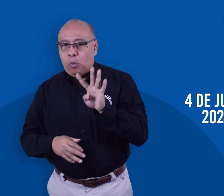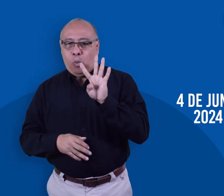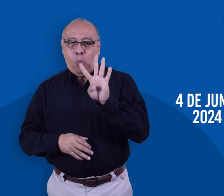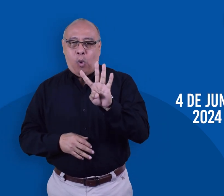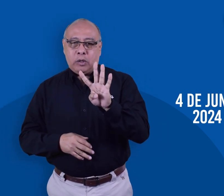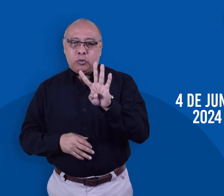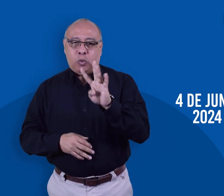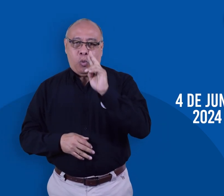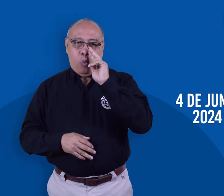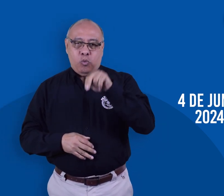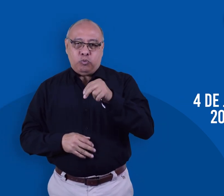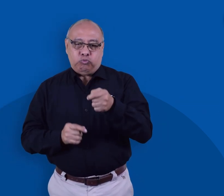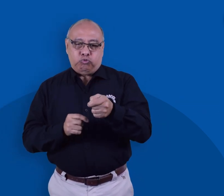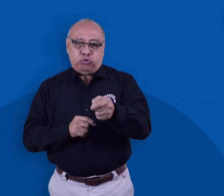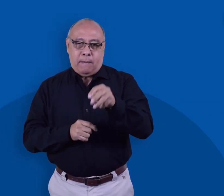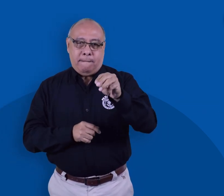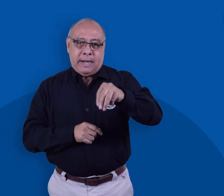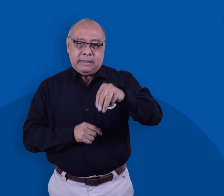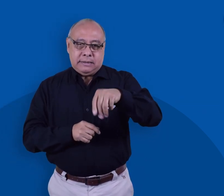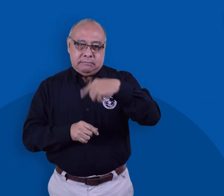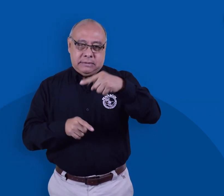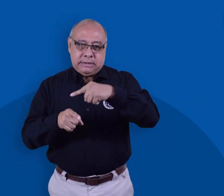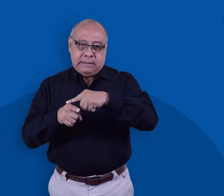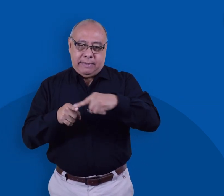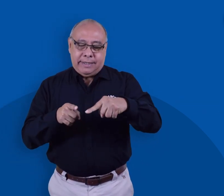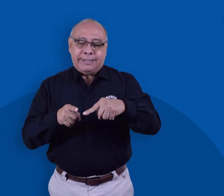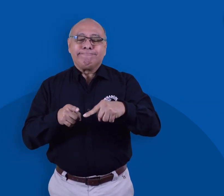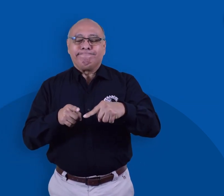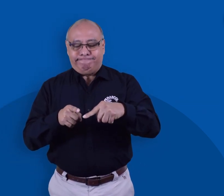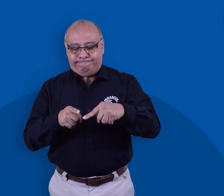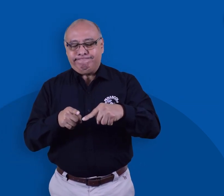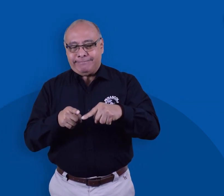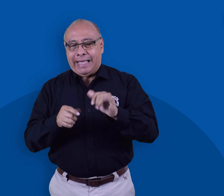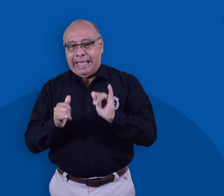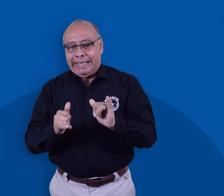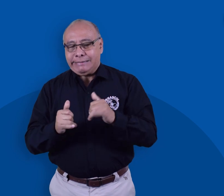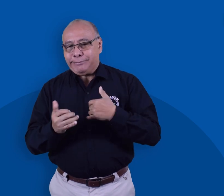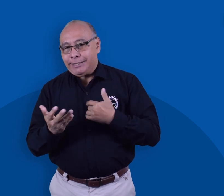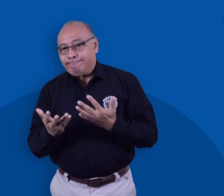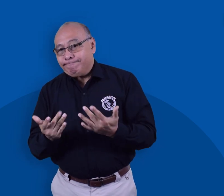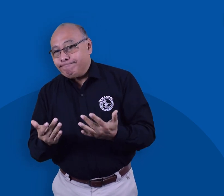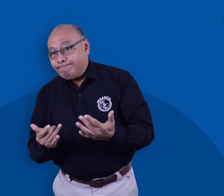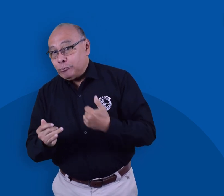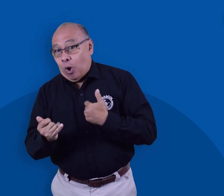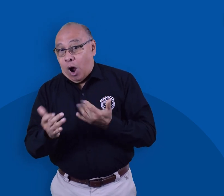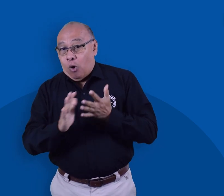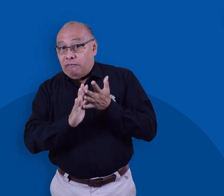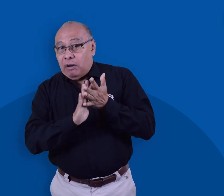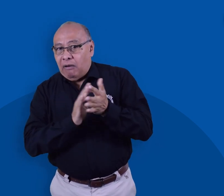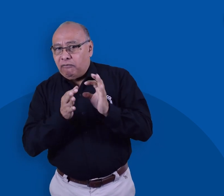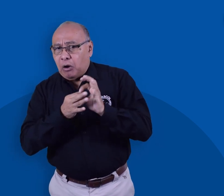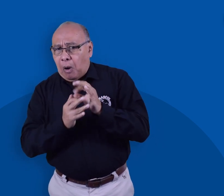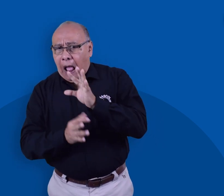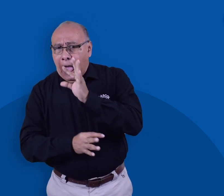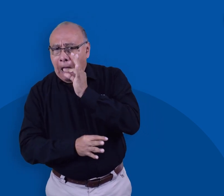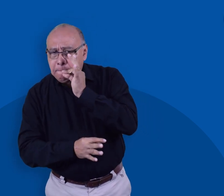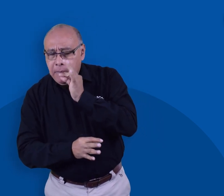junio, el martes de la próxima semana. Es por ello que FENASCOL a la fecha no se ha manifestado, no ha sido con el ánimo de no brindar información al